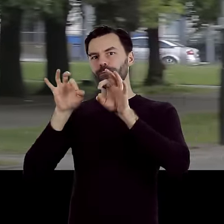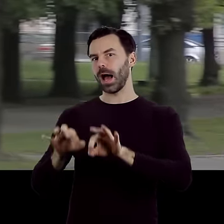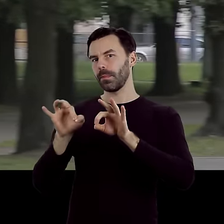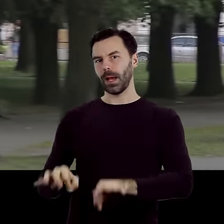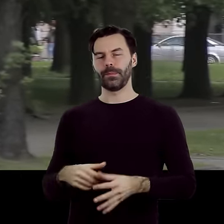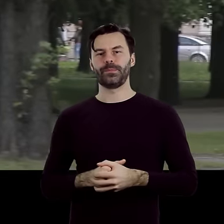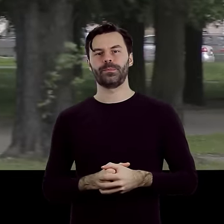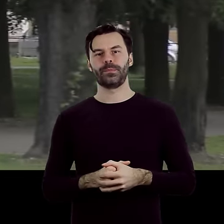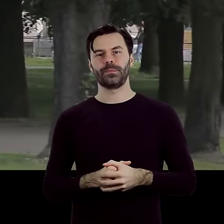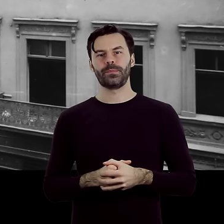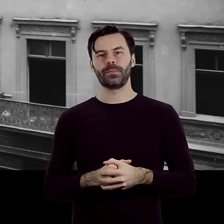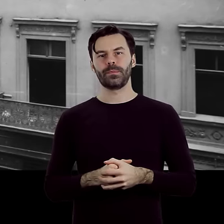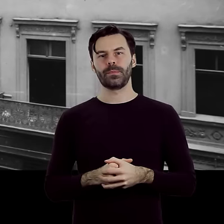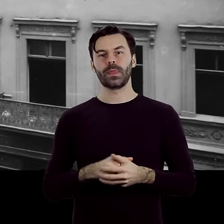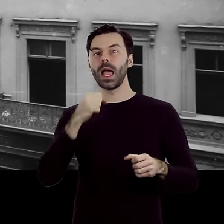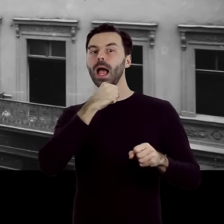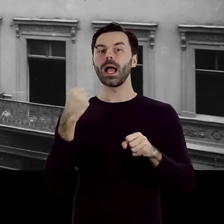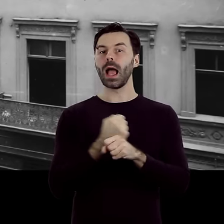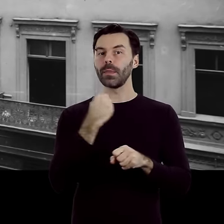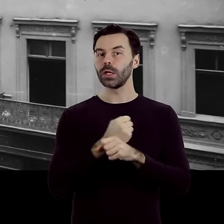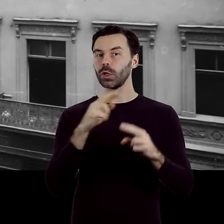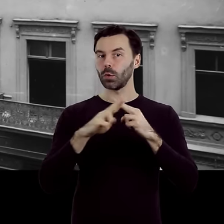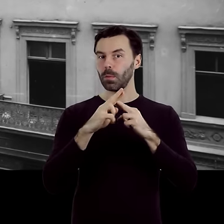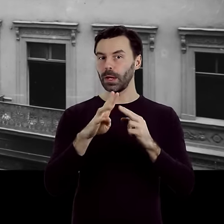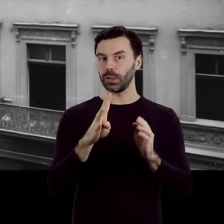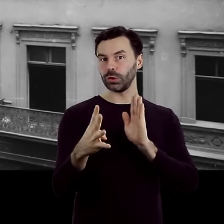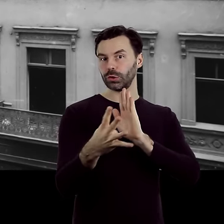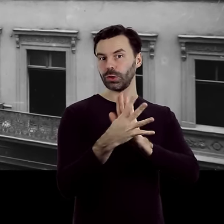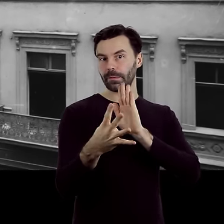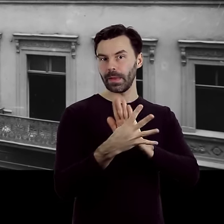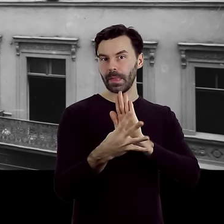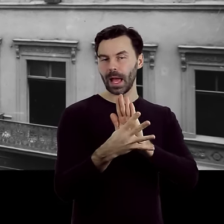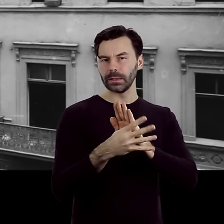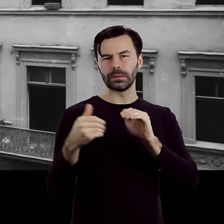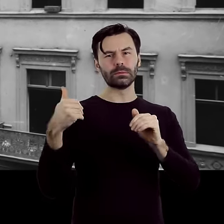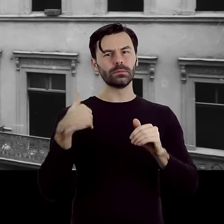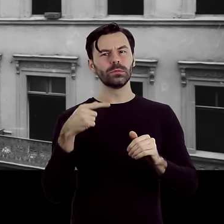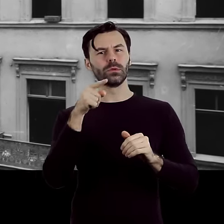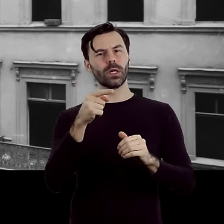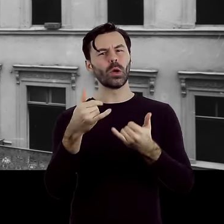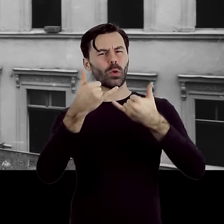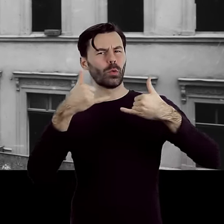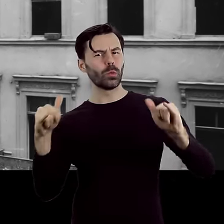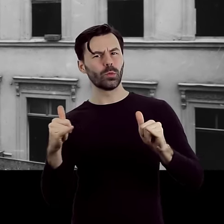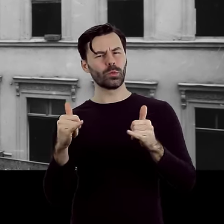Kamienica pod numerem dziewiętnastym kryła zajmujące niemal połowę kwartału nieruchomości rodziny Dobranickich.